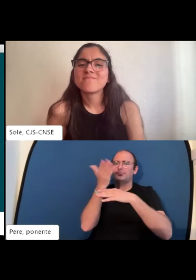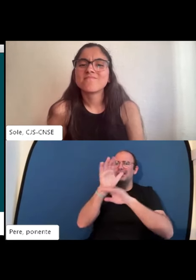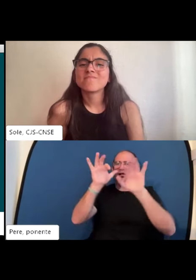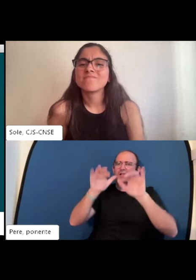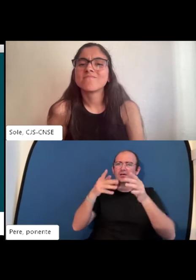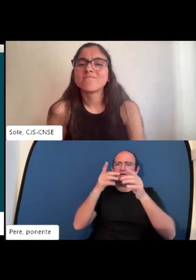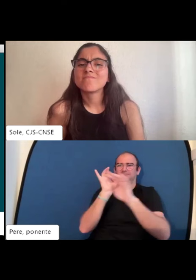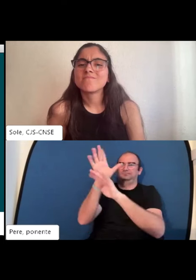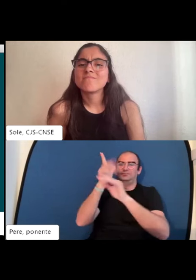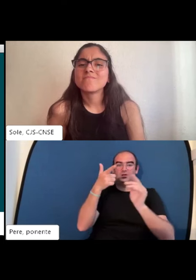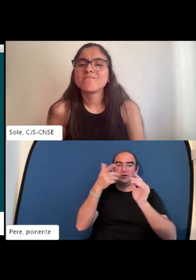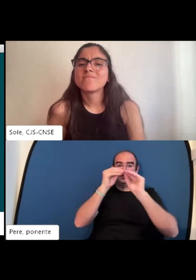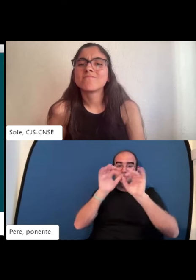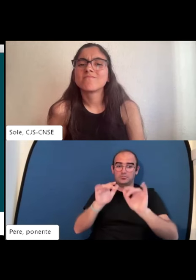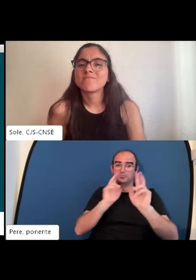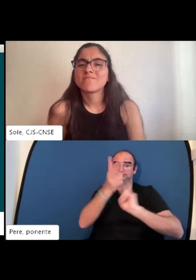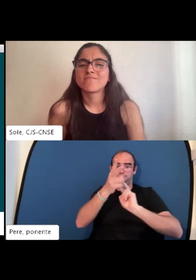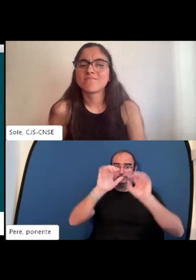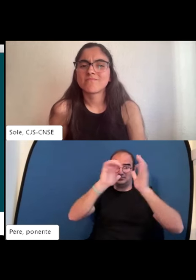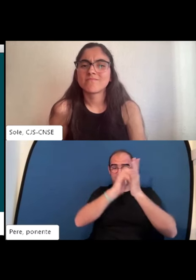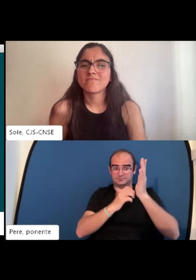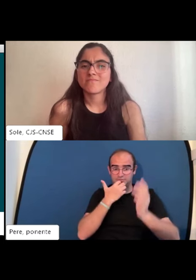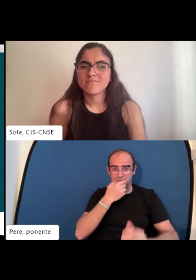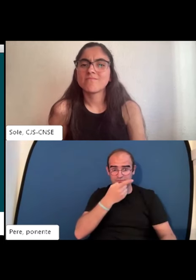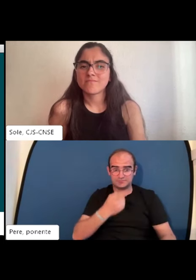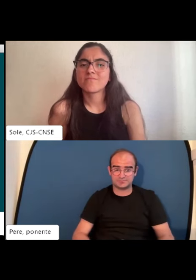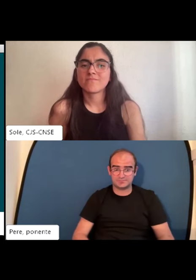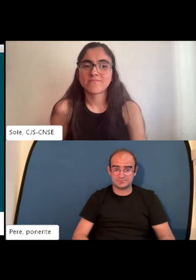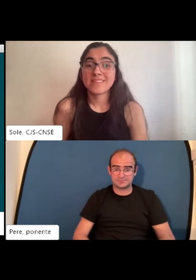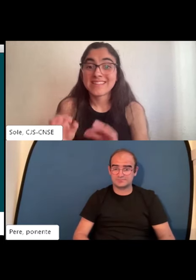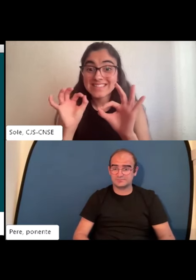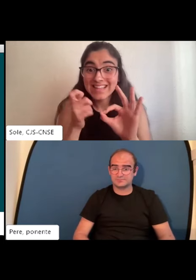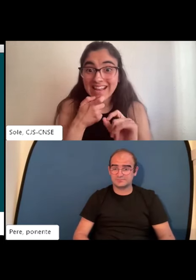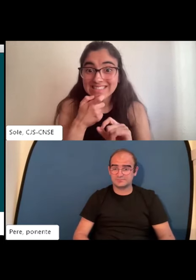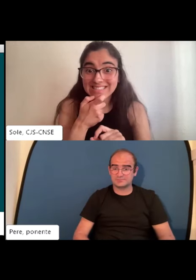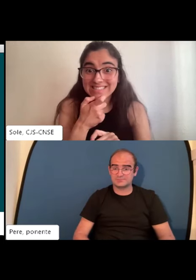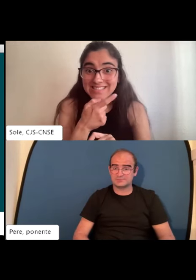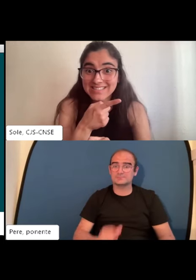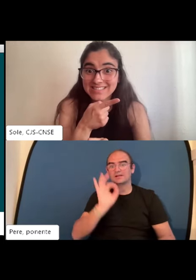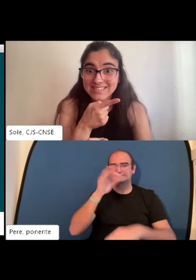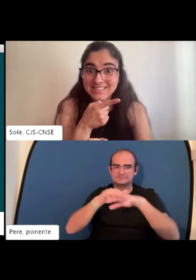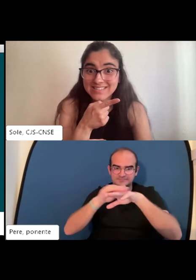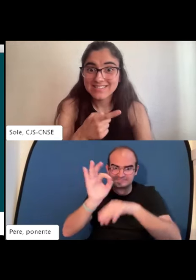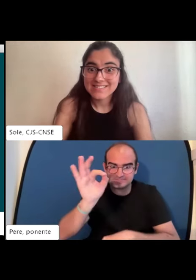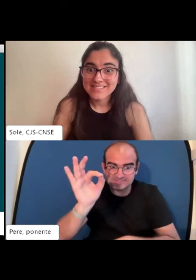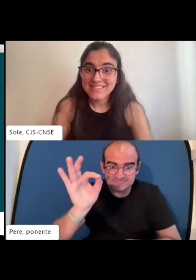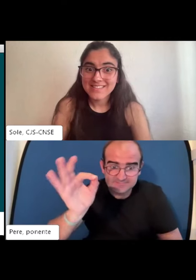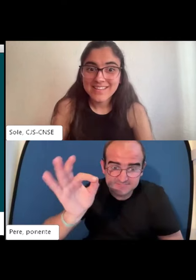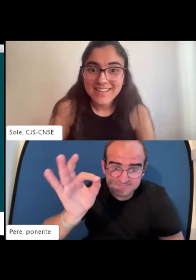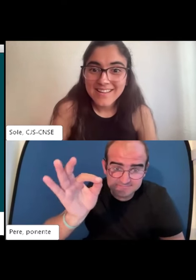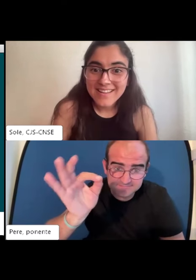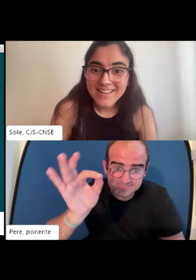esto sería lo mismo presentar una carta de presentación de respuesta en inglés